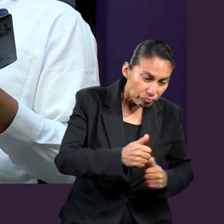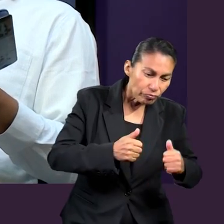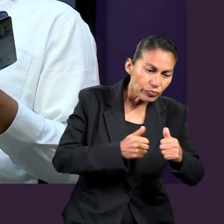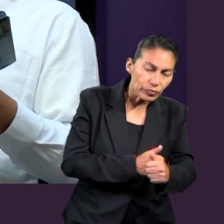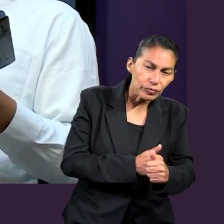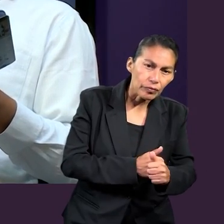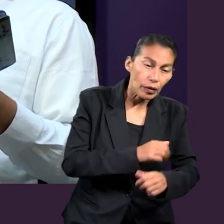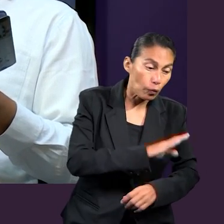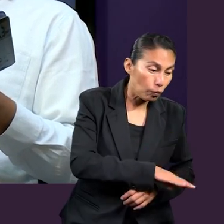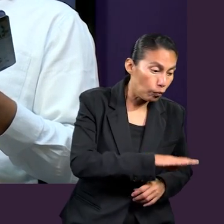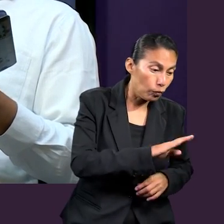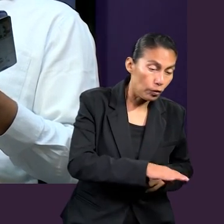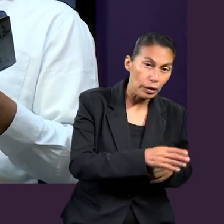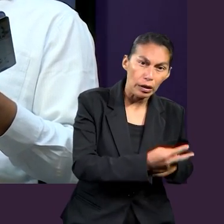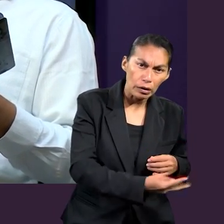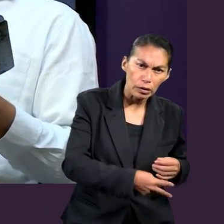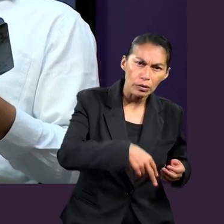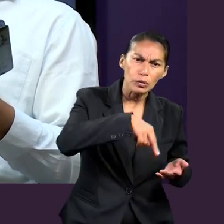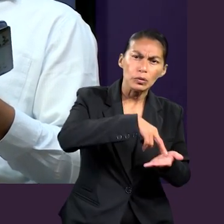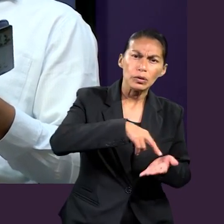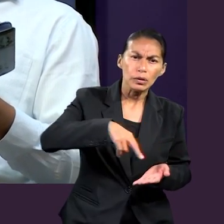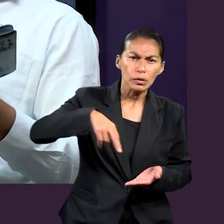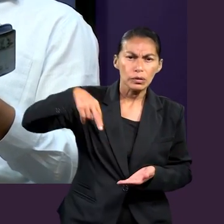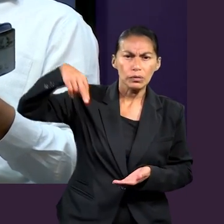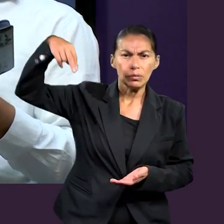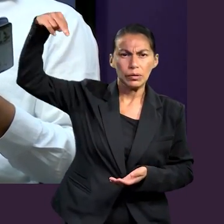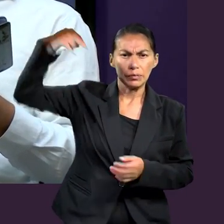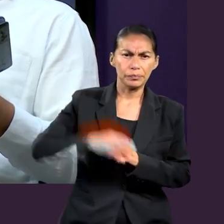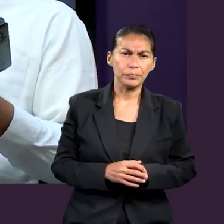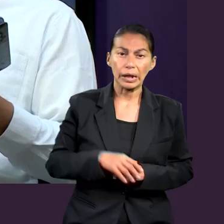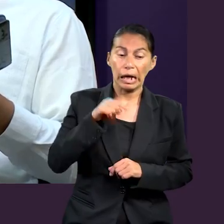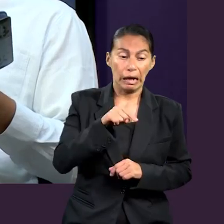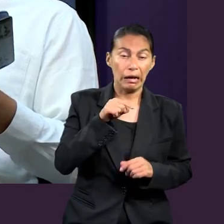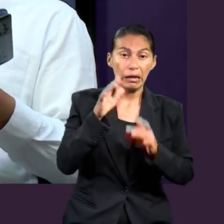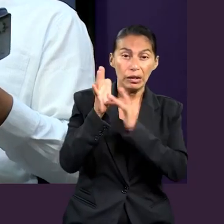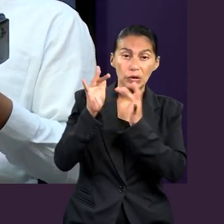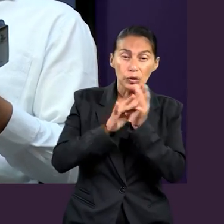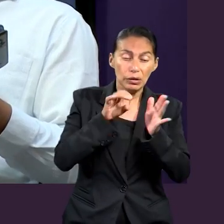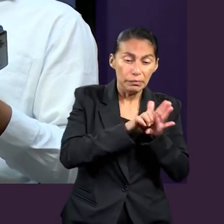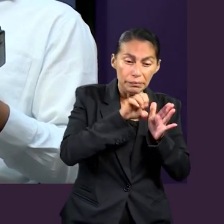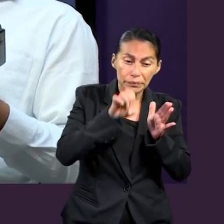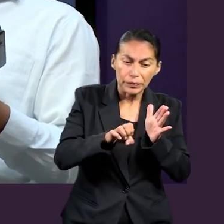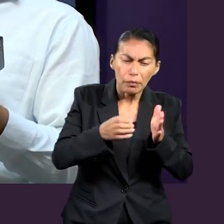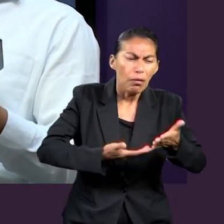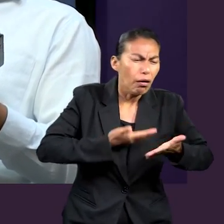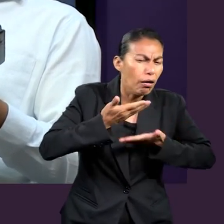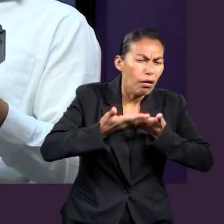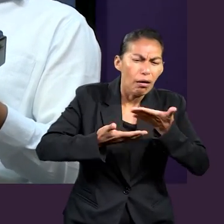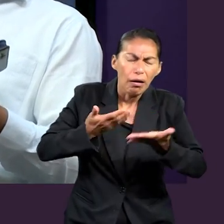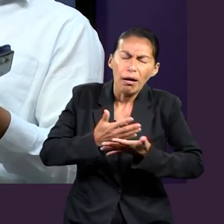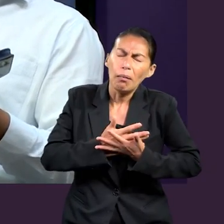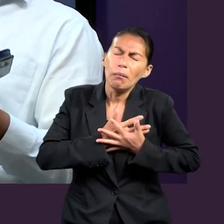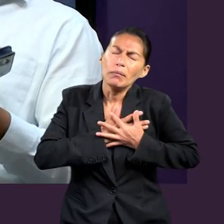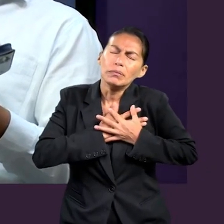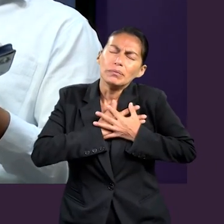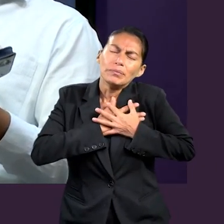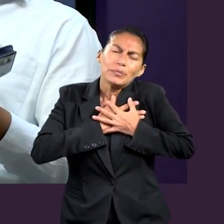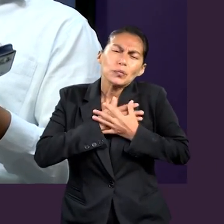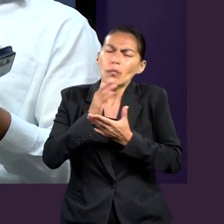motivación que debe haber en nuestro servicio en la iglesia, el amor, porque así Jesús sirvió por amor y sirvió con